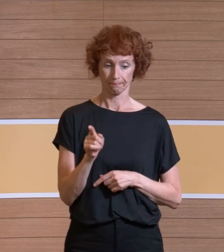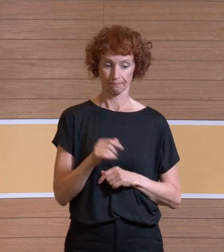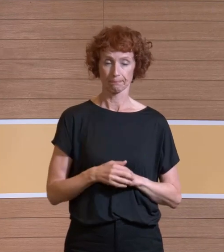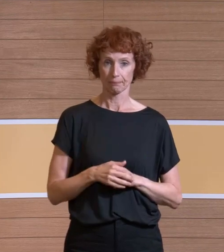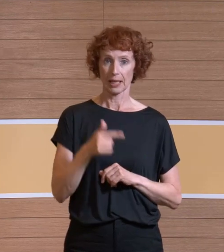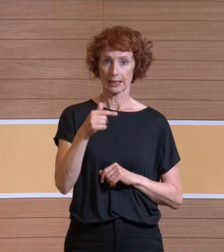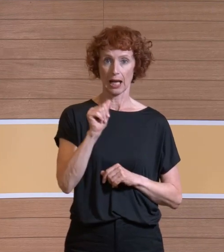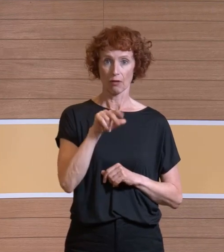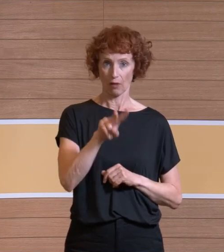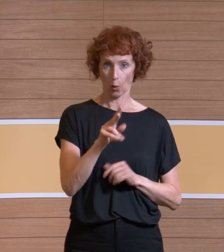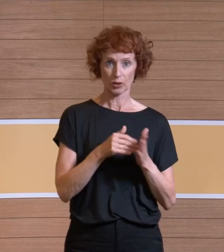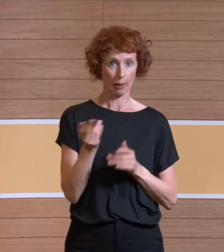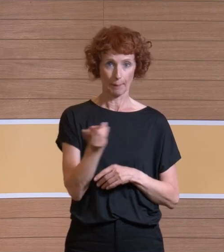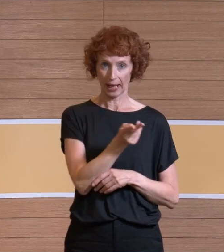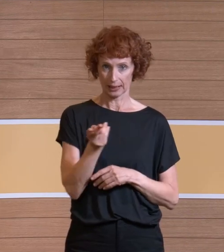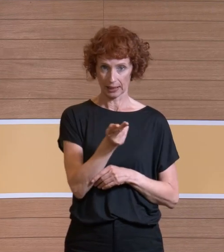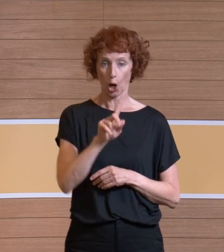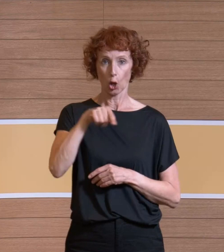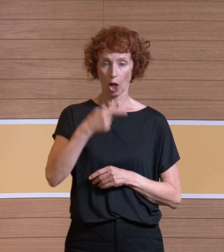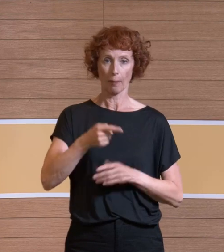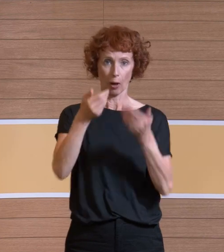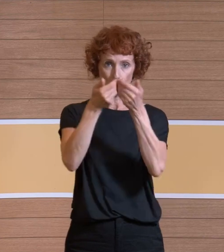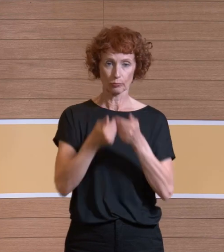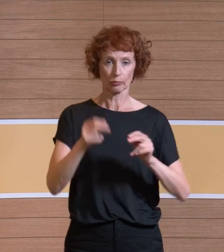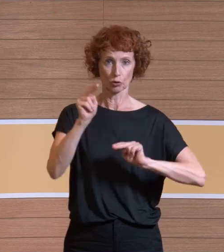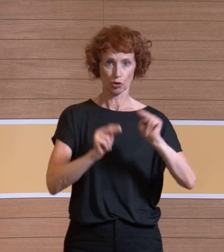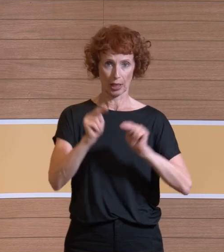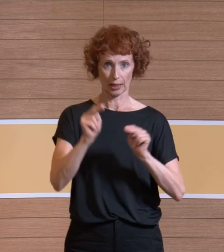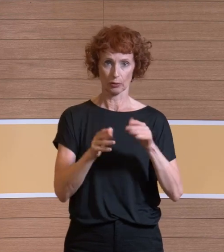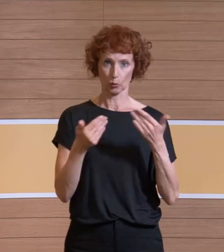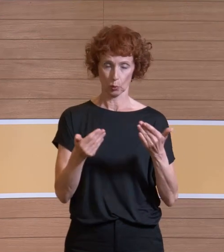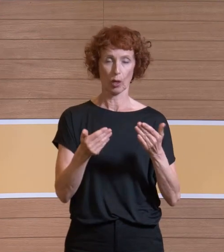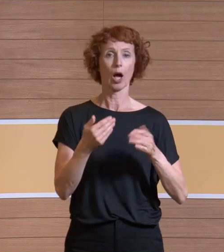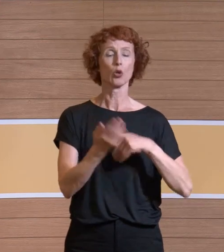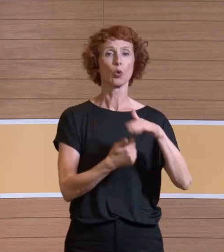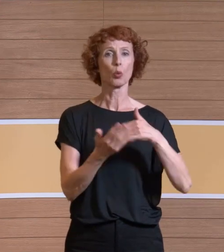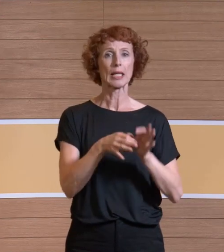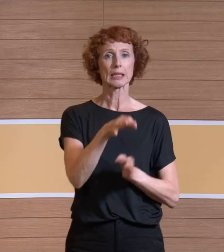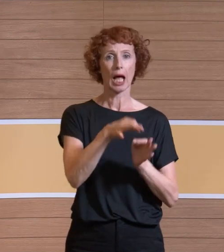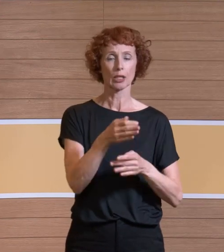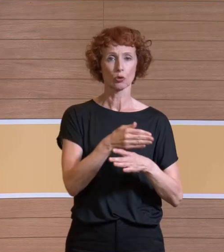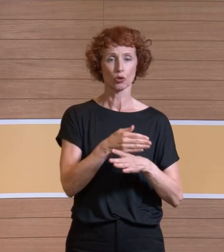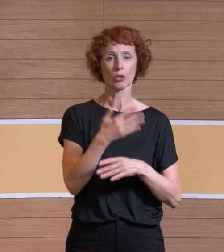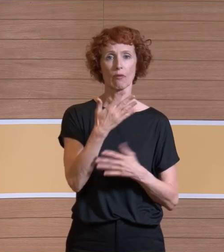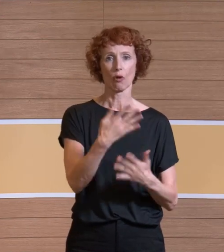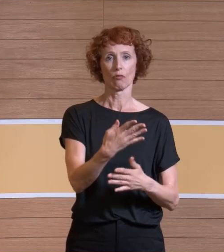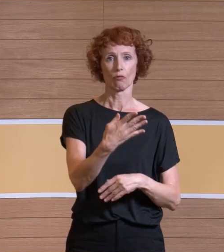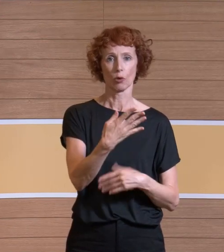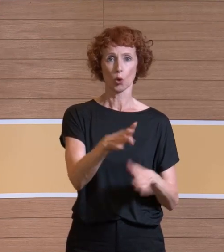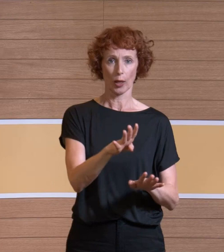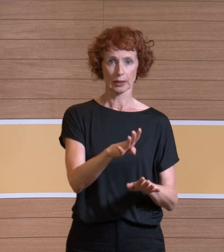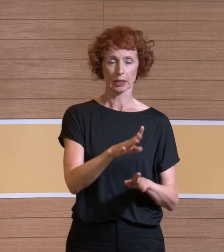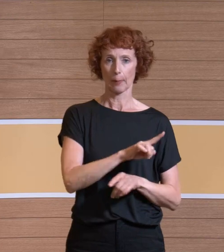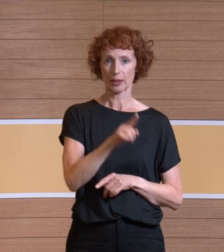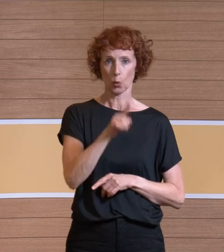THV-Systeme. Die haben wir nochmal differenziert in solche Systeme, bei denen der Turbulenzgrad zwischen 95 und 100 Prozent lag, also die wirklich